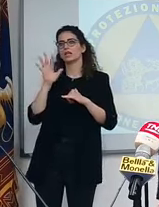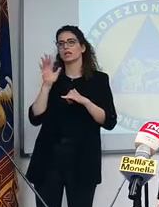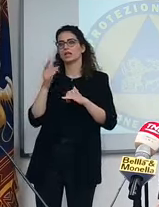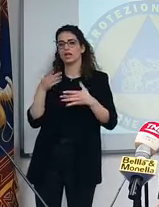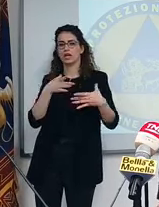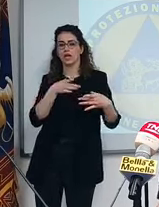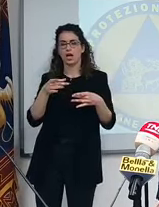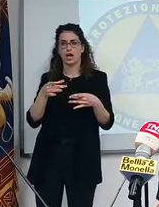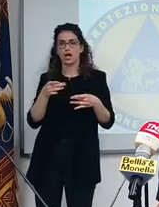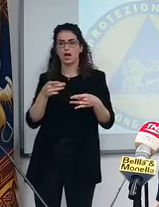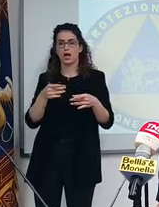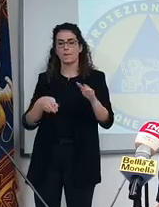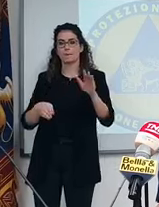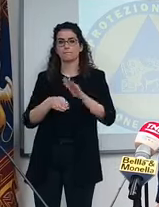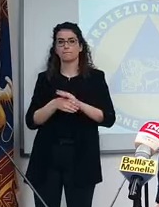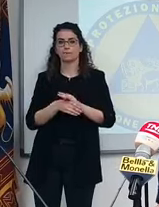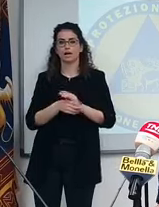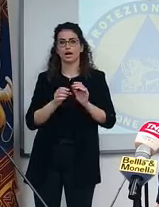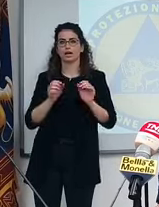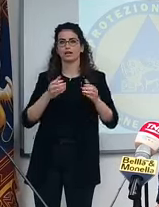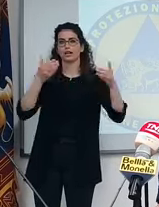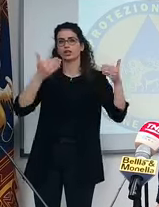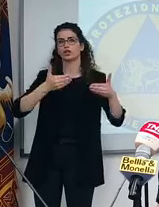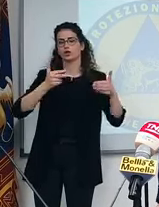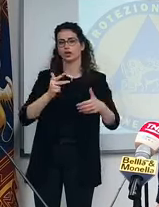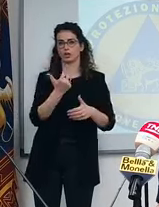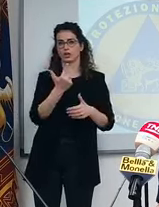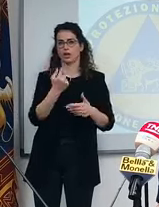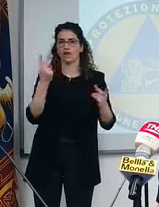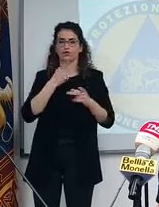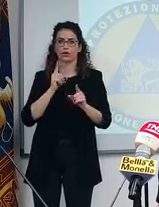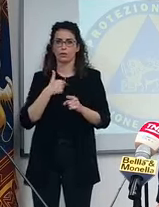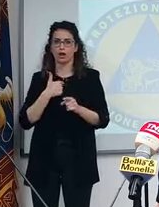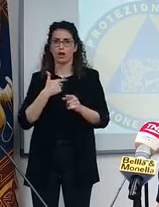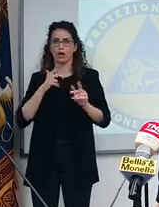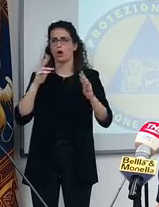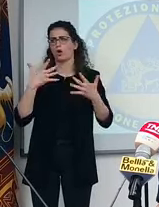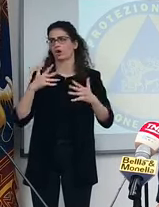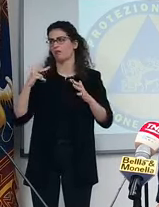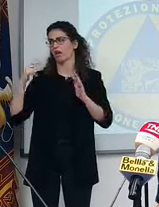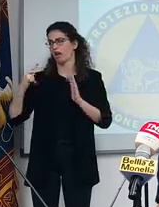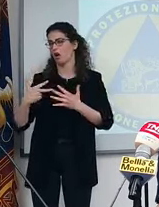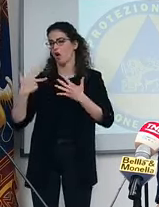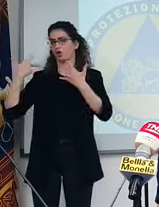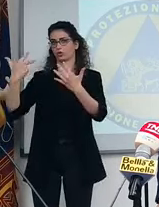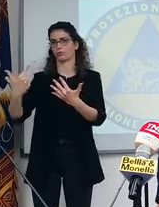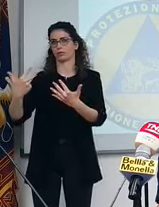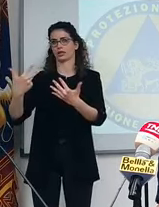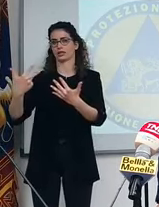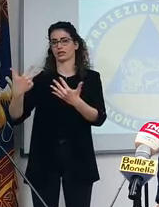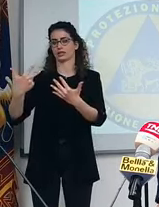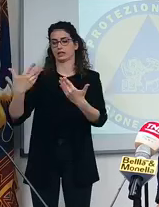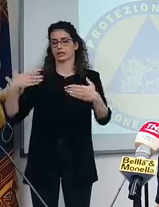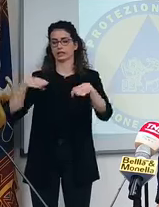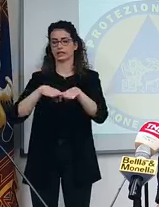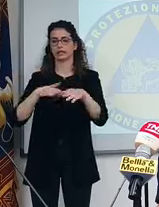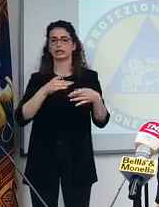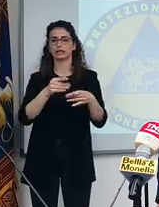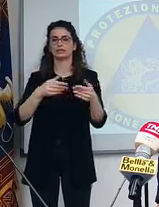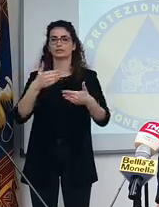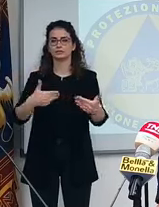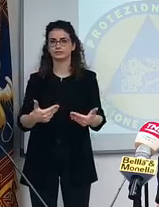da tre discoteche. La verità è che sono otto mesi che sono chiusi e l'infezione continua ad andare avanti. Così il mondo dei spettacoli